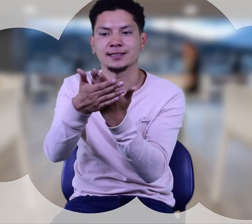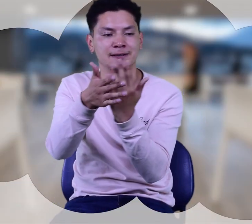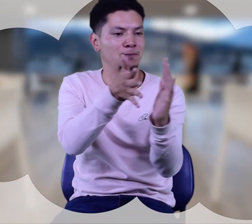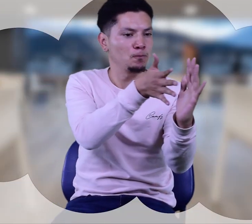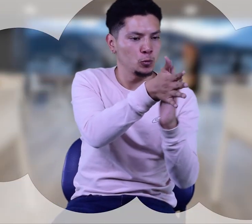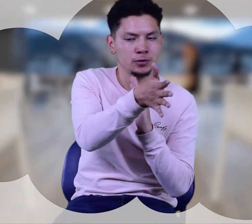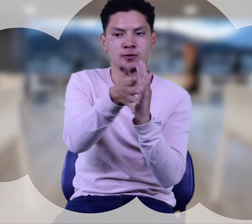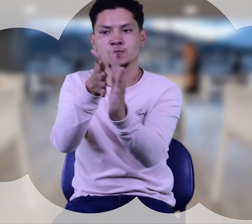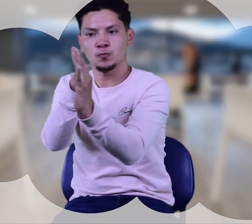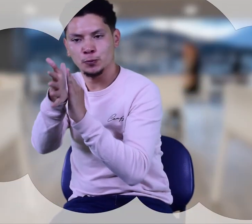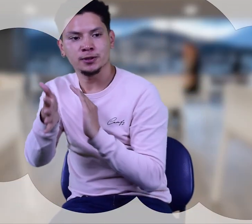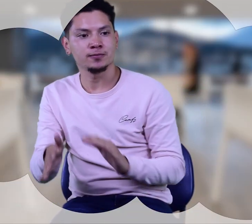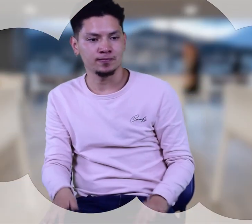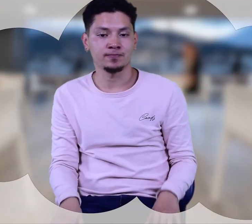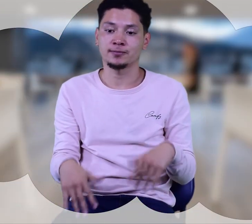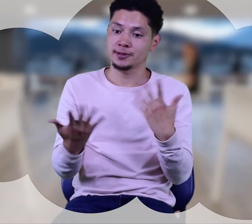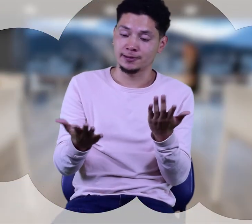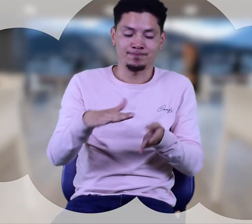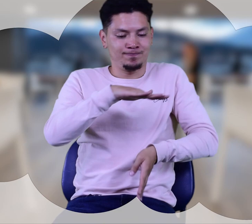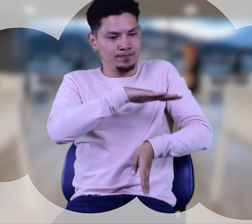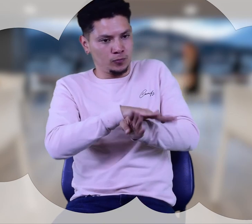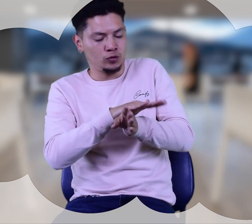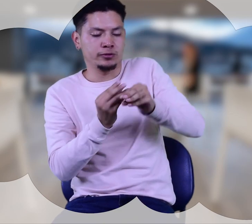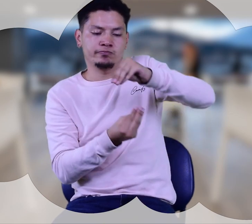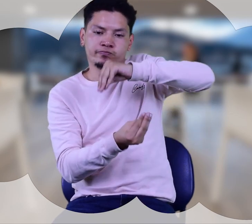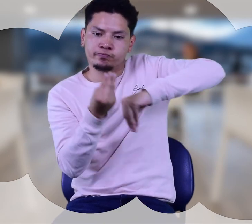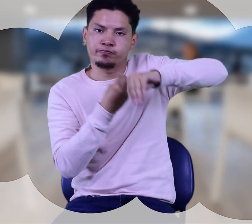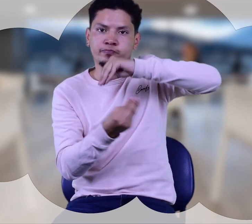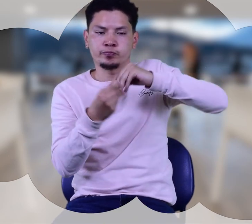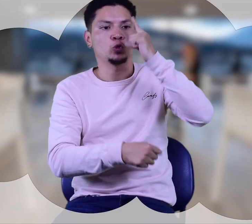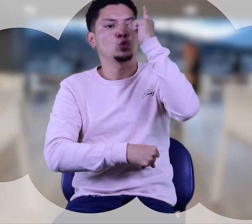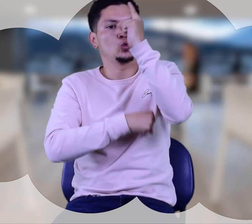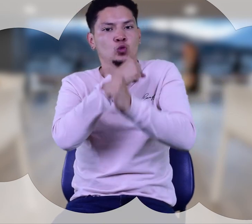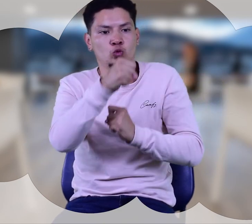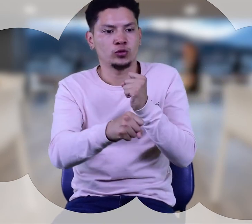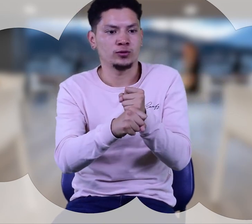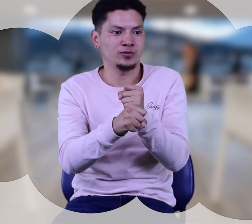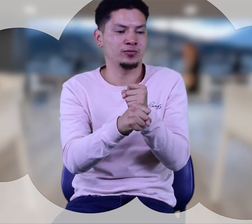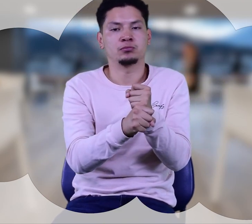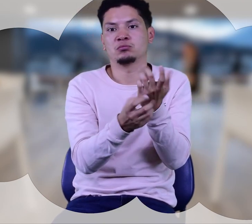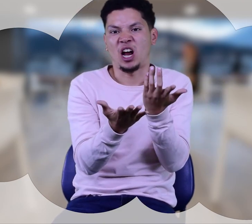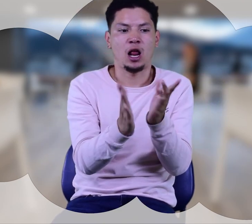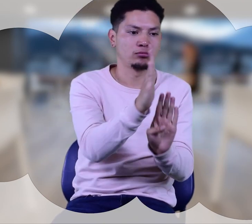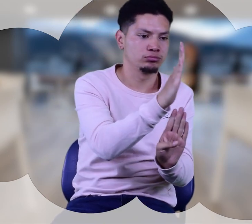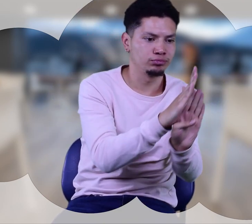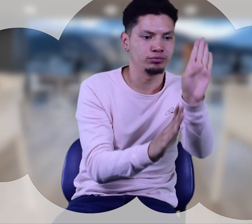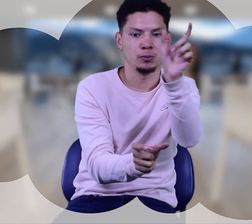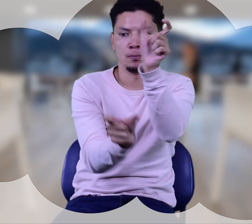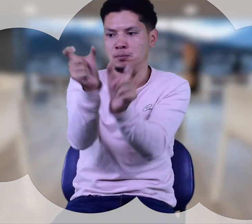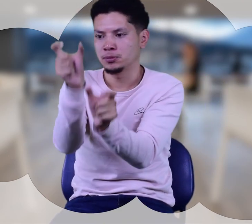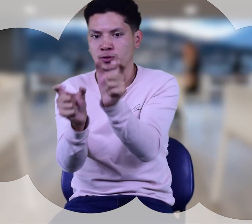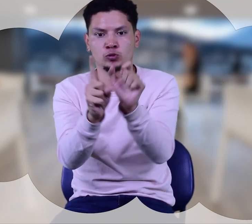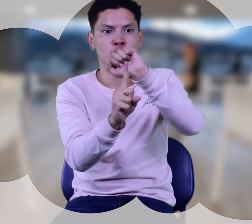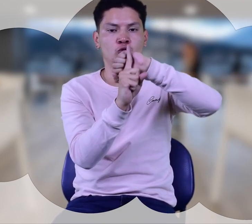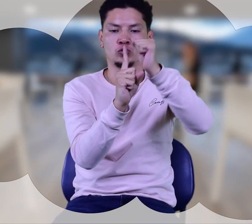Seguiremos manejando los recursos así para que podamos desarrollar actividades en beneficio de la sociedad.